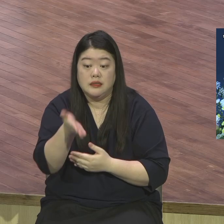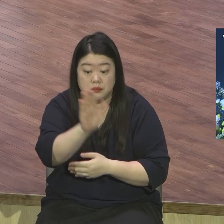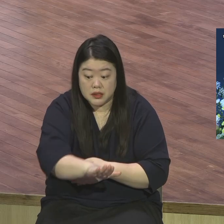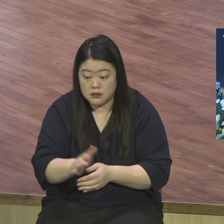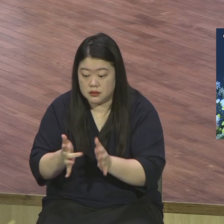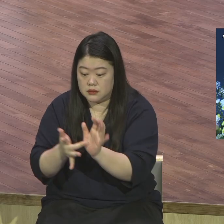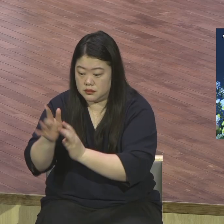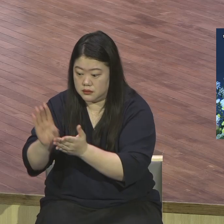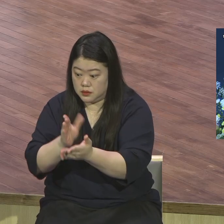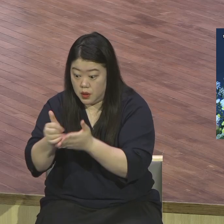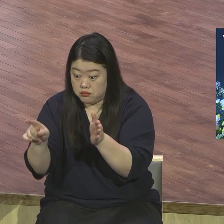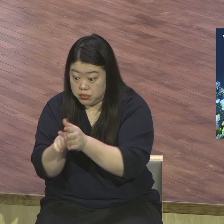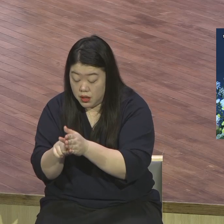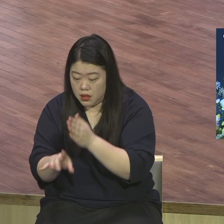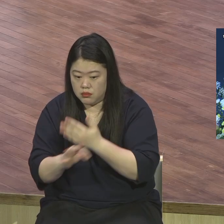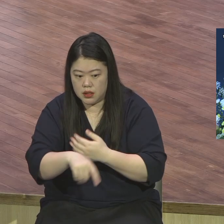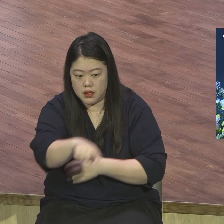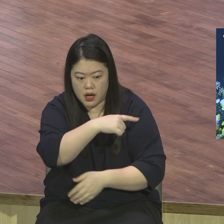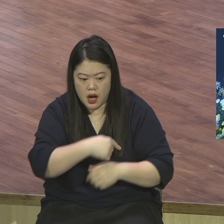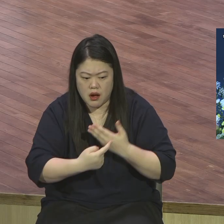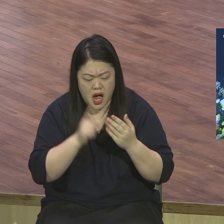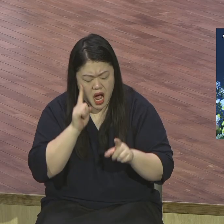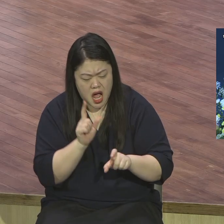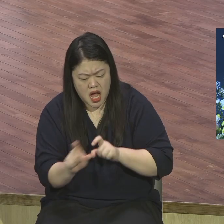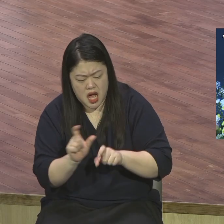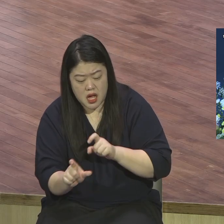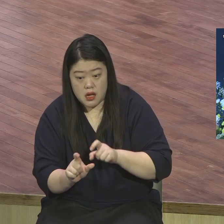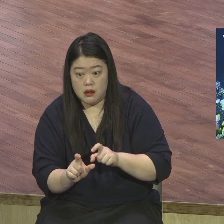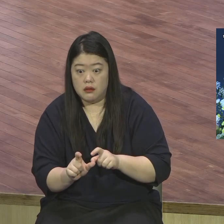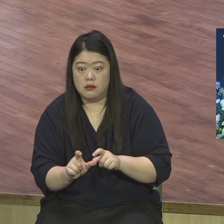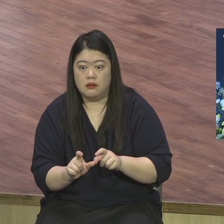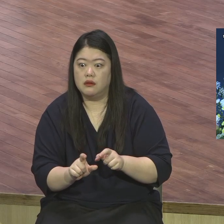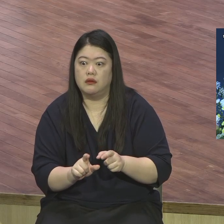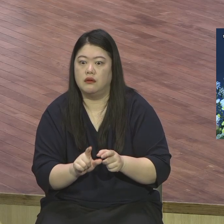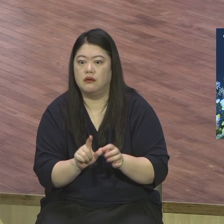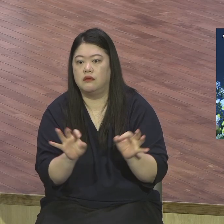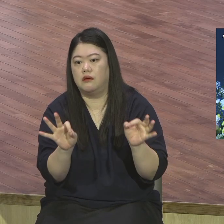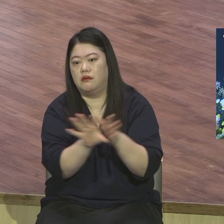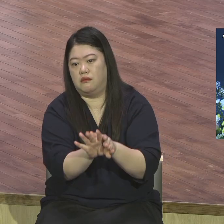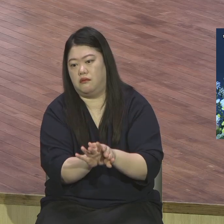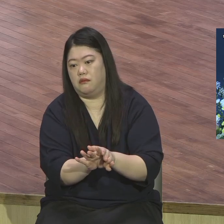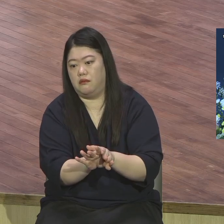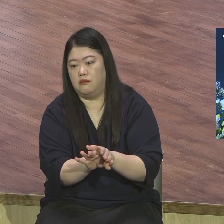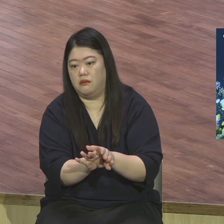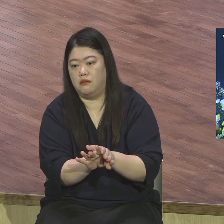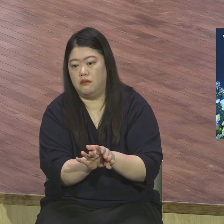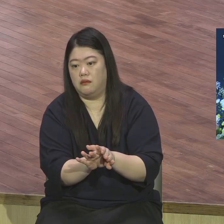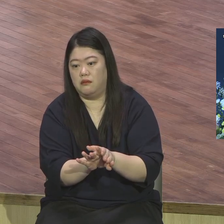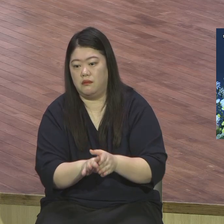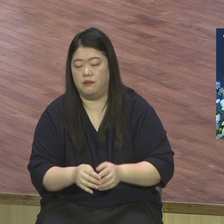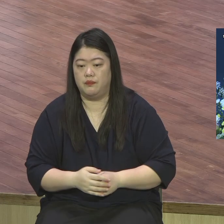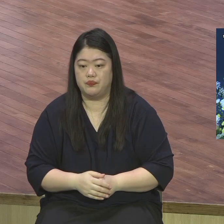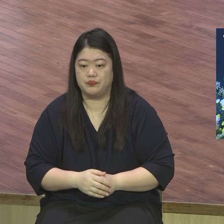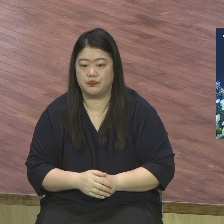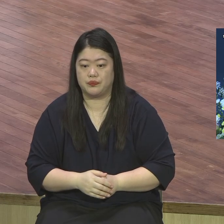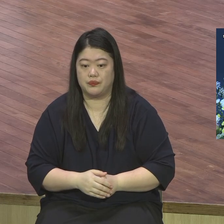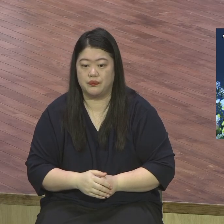끝났어요 그날부터 저는 누리기 시작했습니다 그날부터 정말로